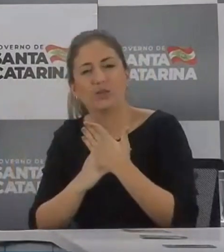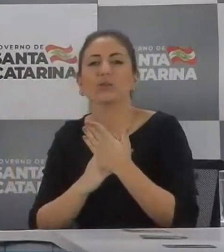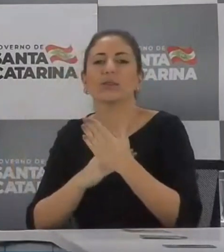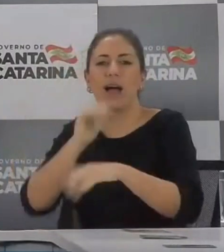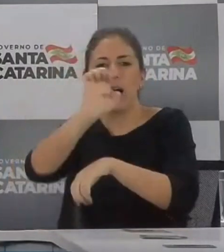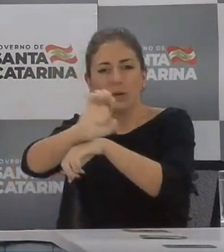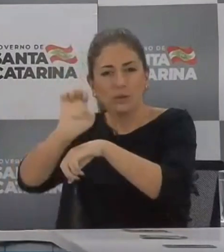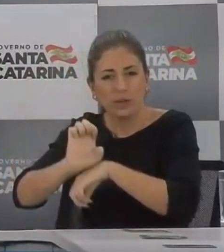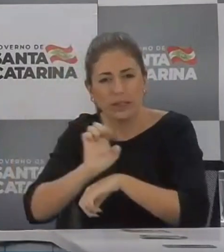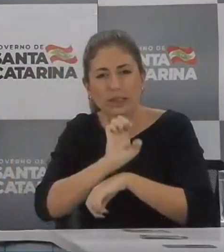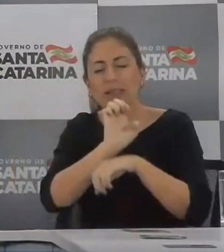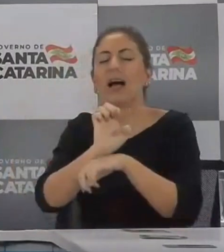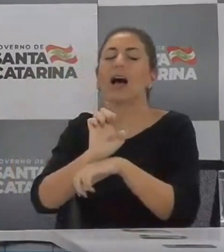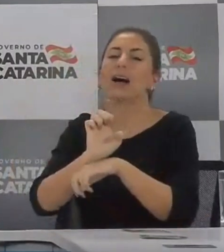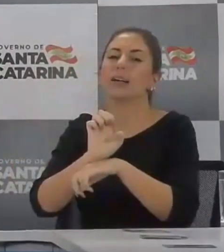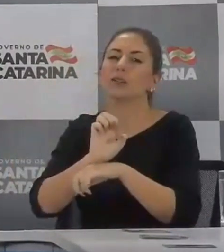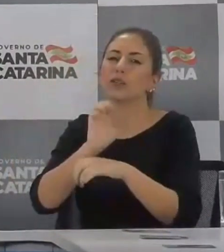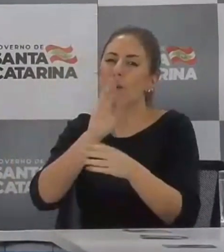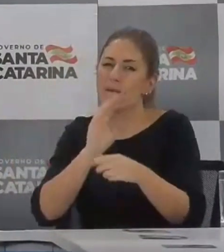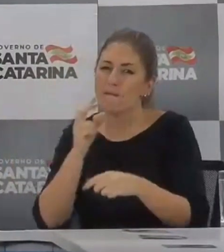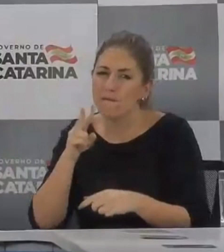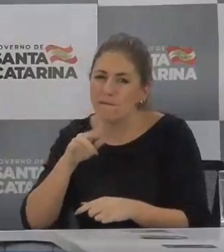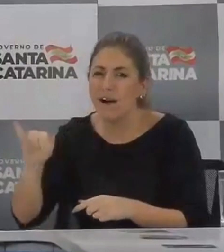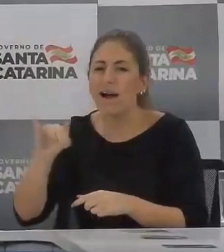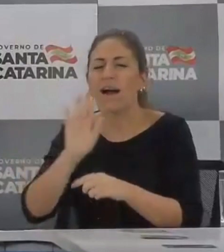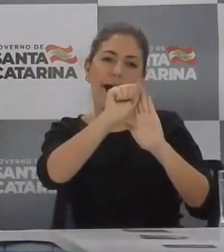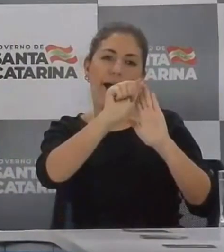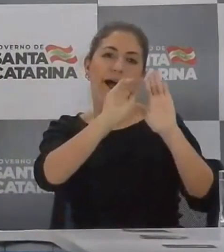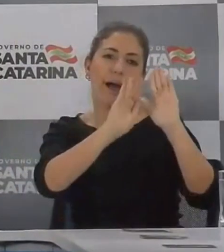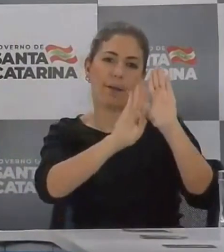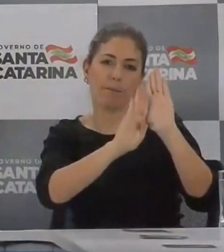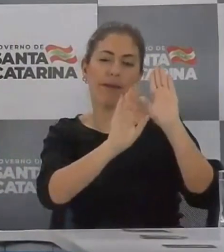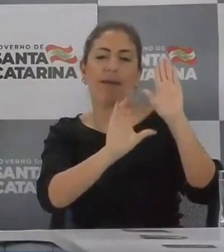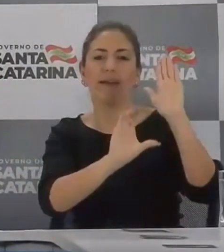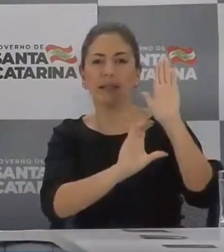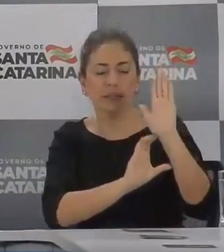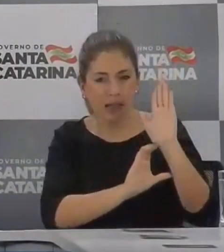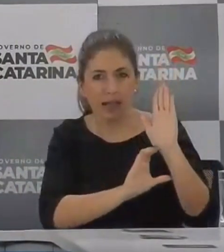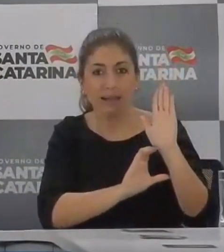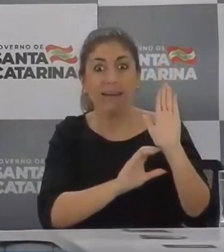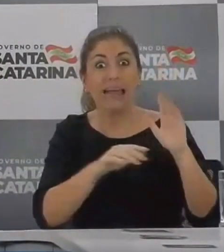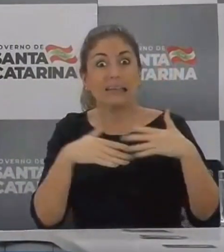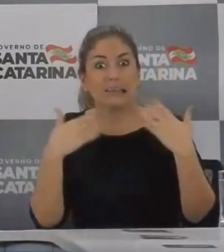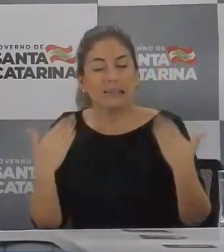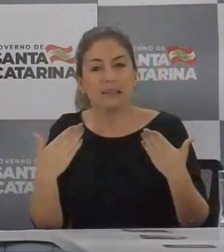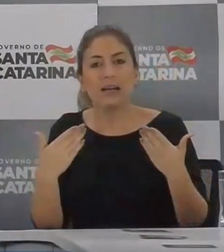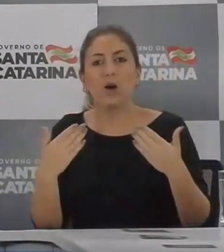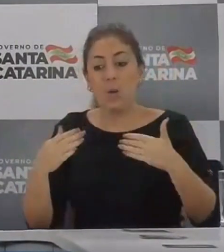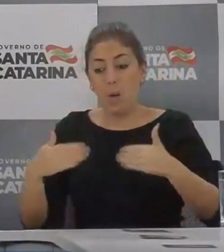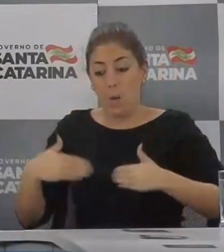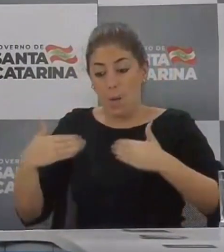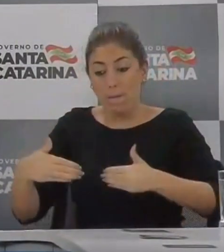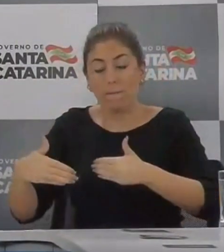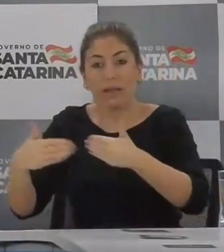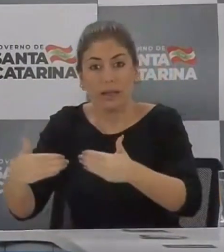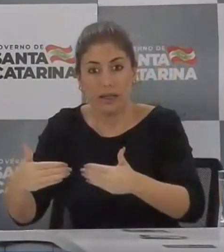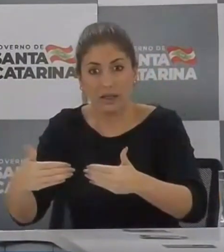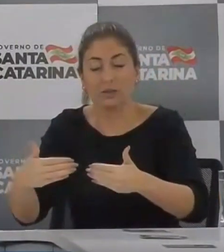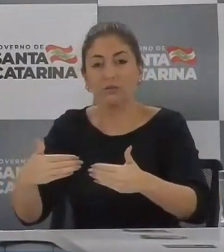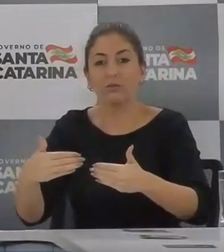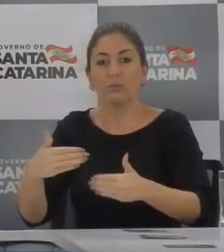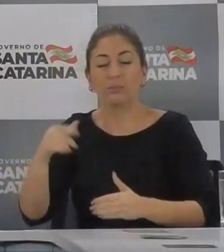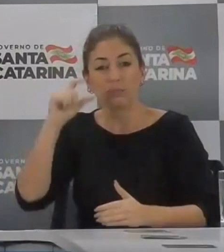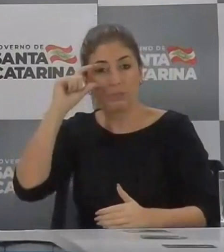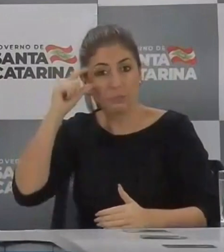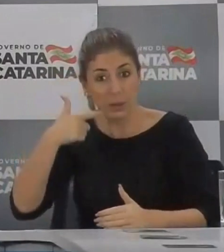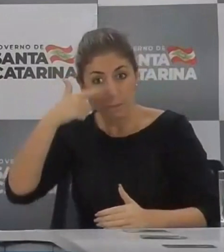relevante que vem para somar esse investimento que nós precisamos fazer. Todos os estados vão poder acessar crédito, então essa é uma notícia